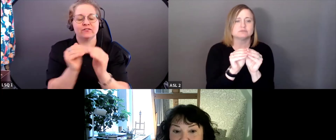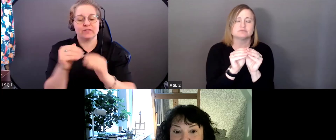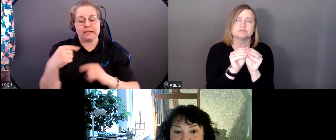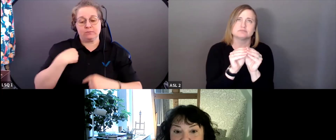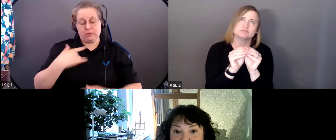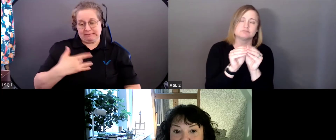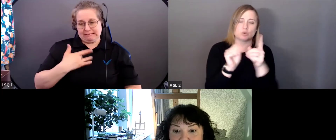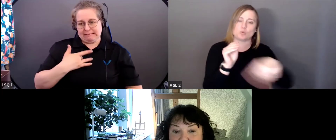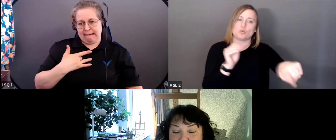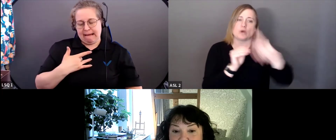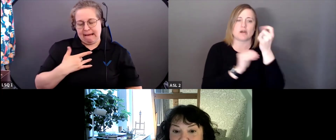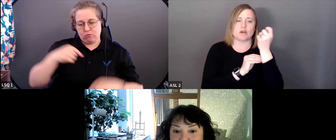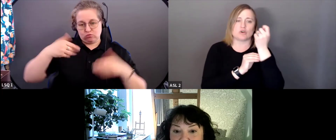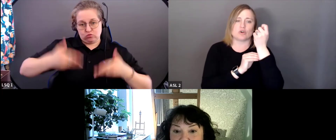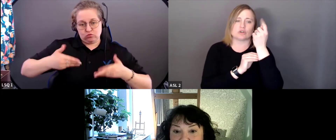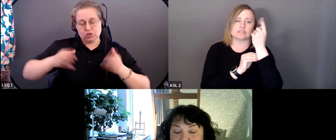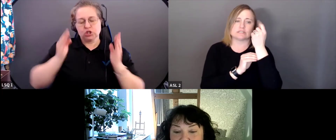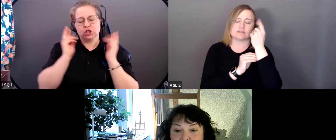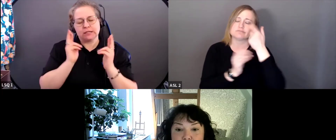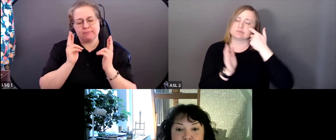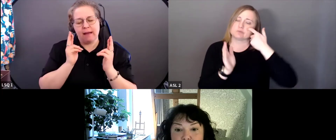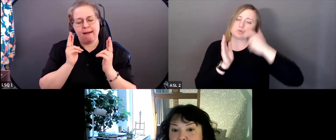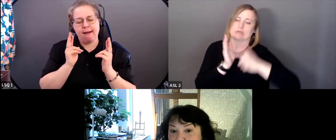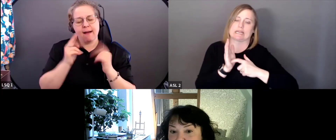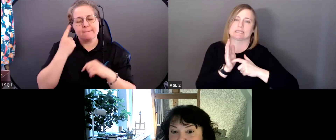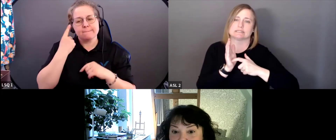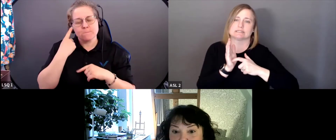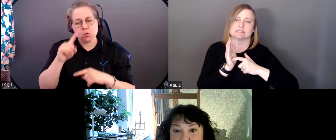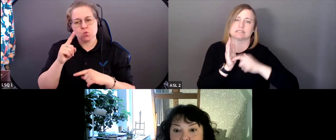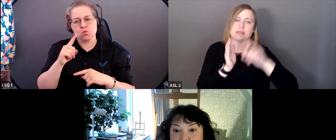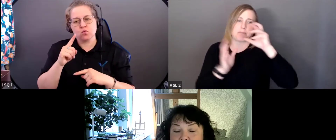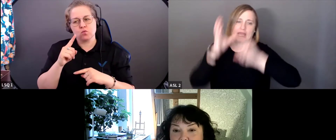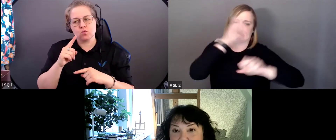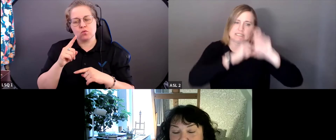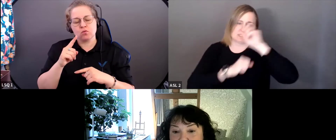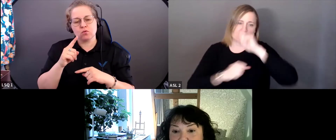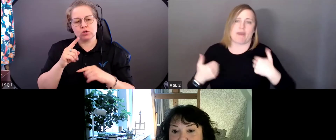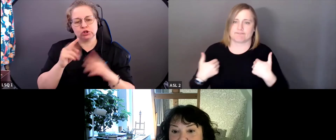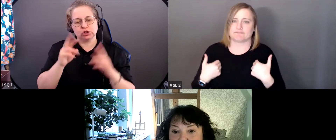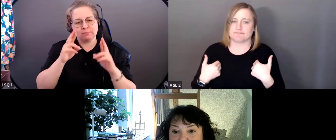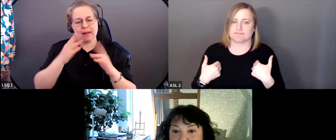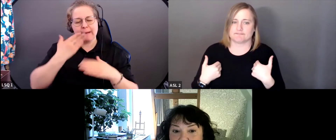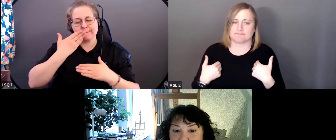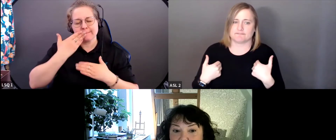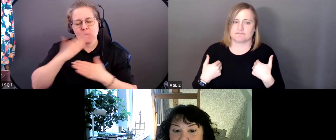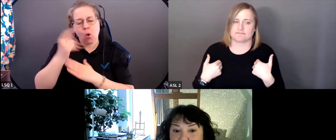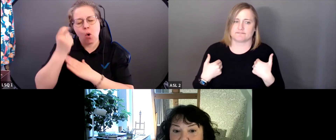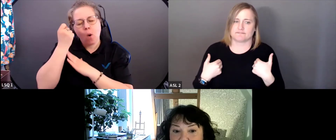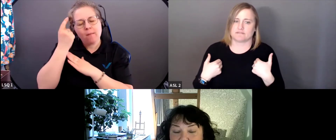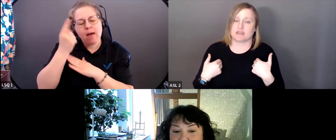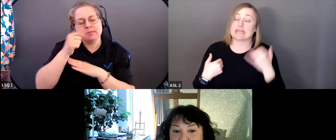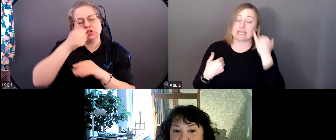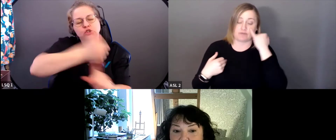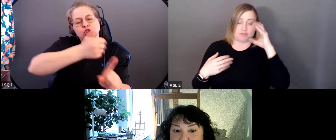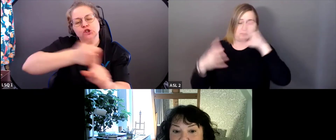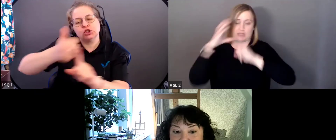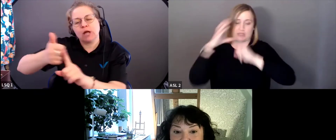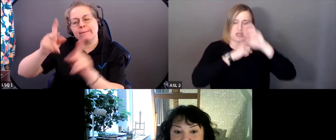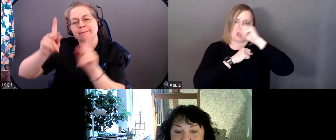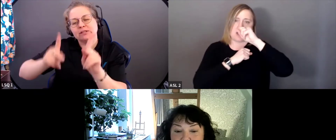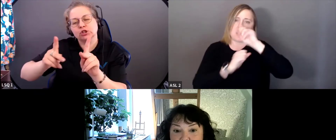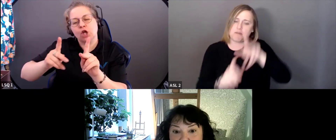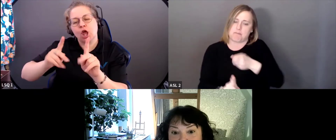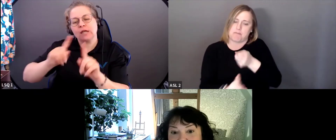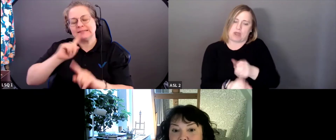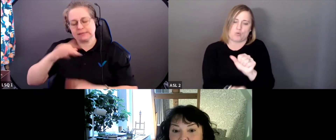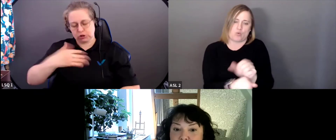pour cette séance, c'est que nous puissions mieux comprendre et reconnaître les préjugés que nous avons tous et leur impact